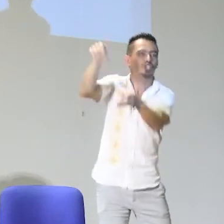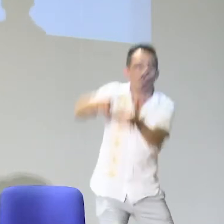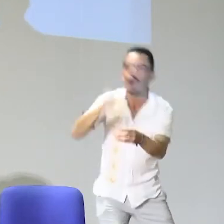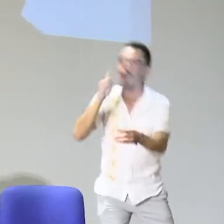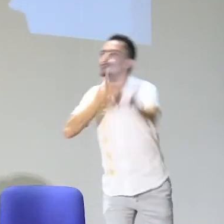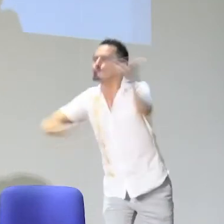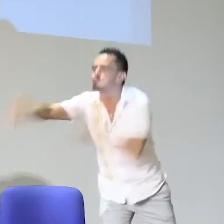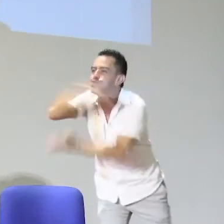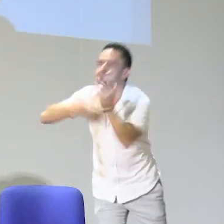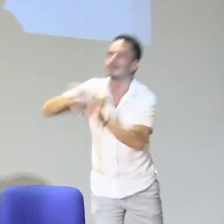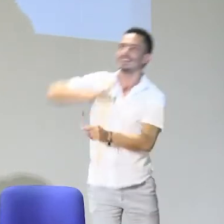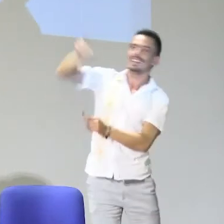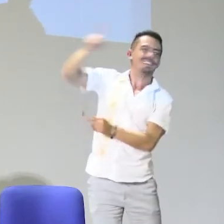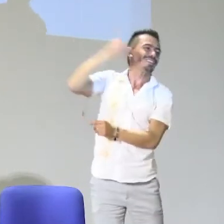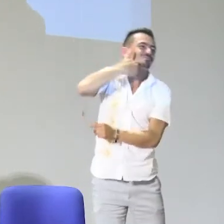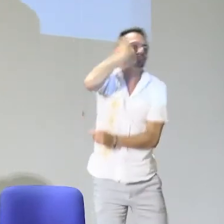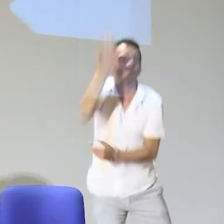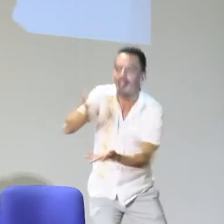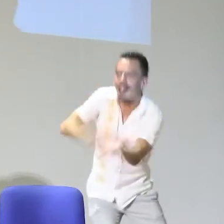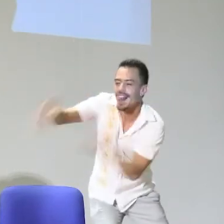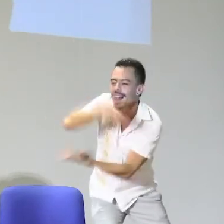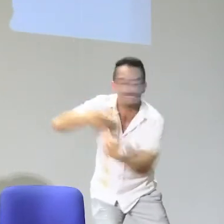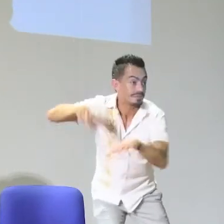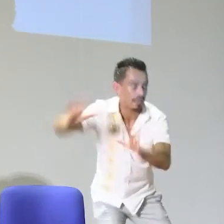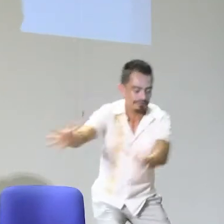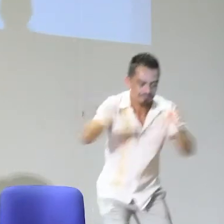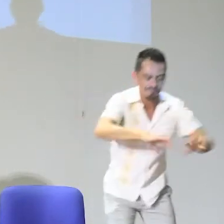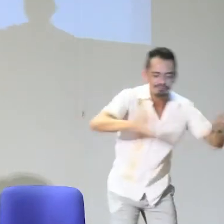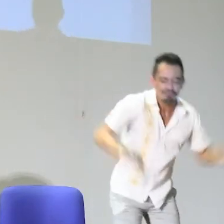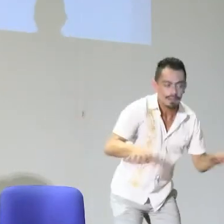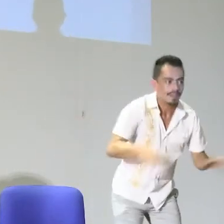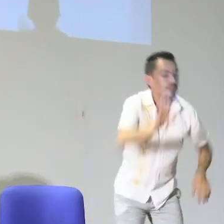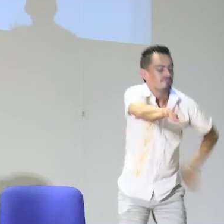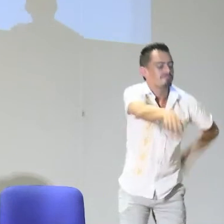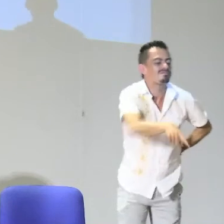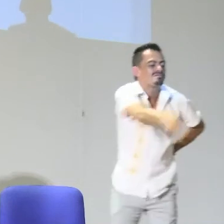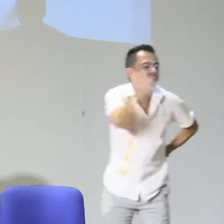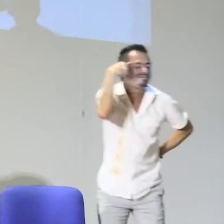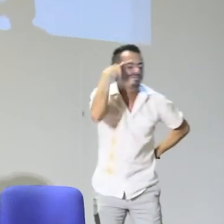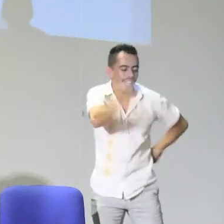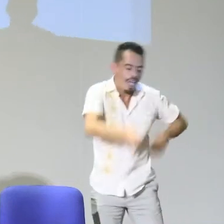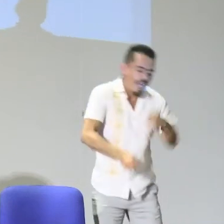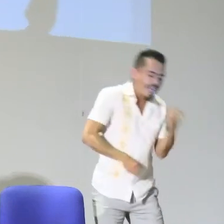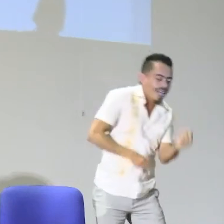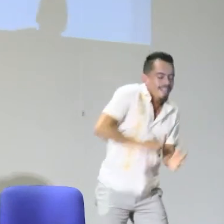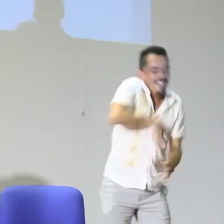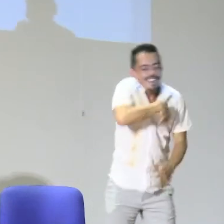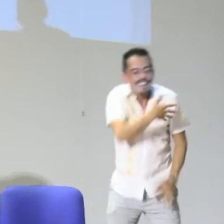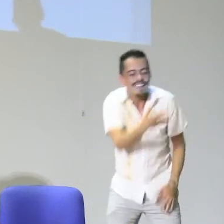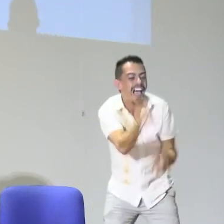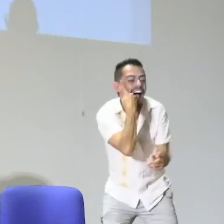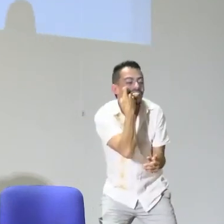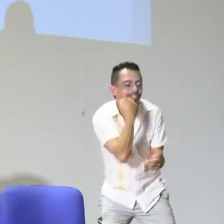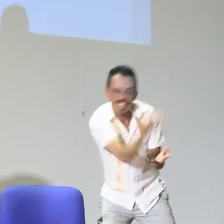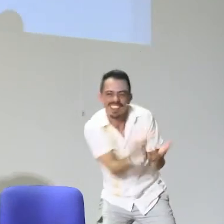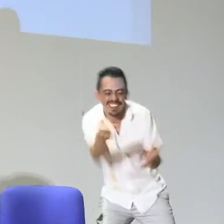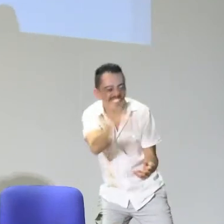ningún intérprete, que haya algún tipo de actividades y que, no sé, que podamos ir a la asociación o que le digamos a los niños, bueno,